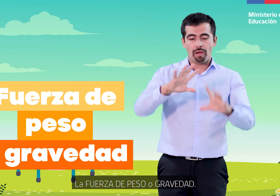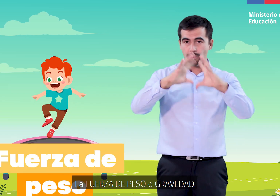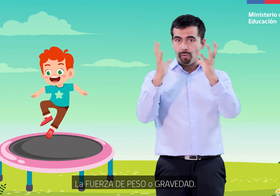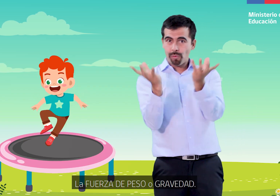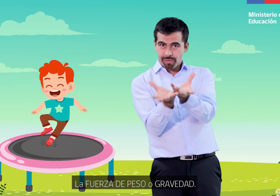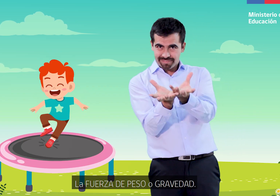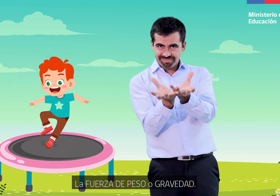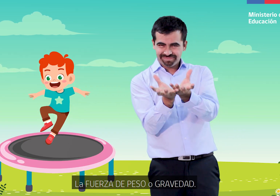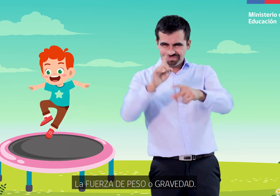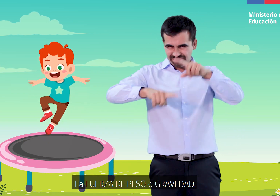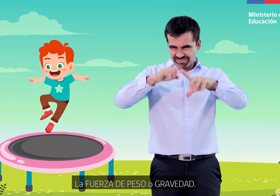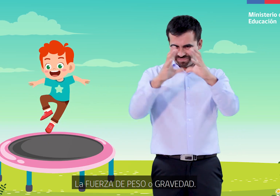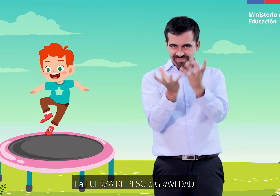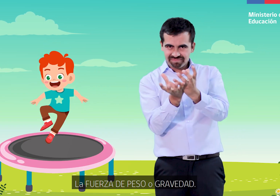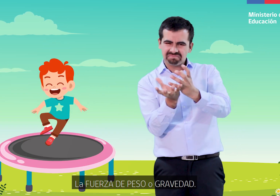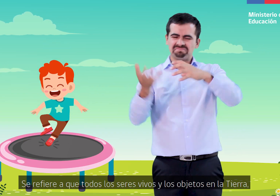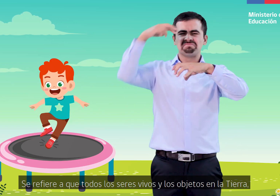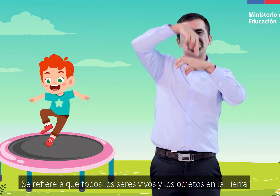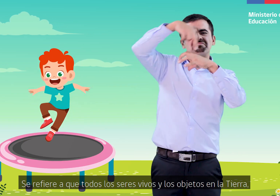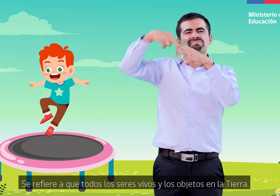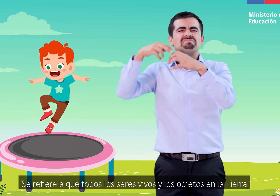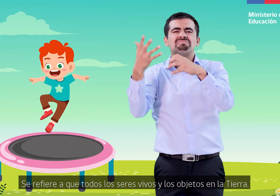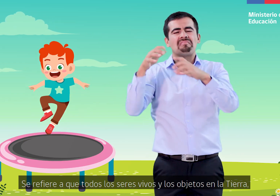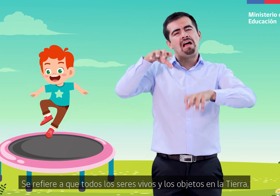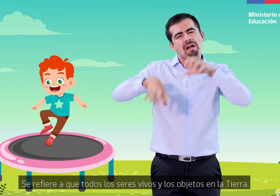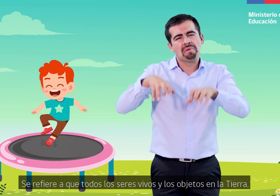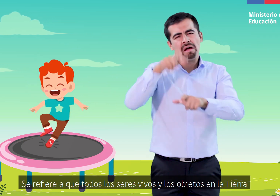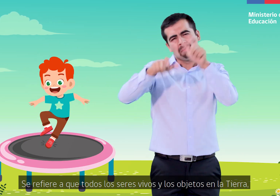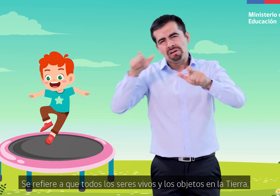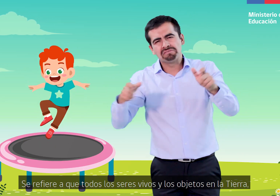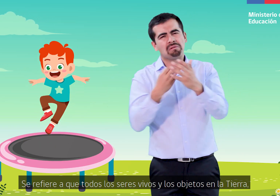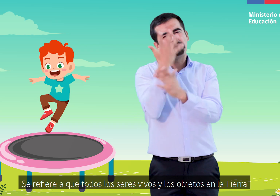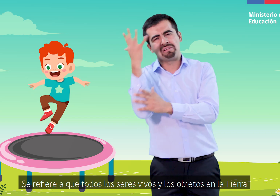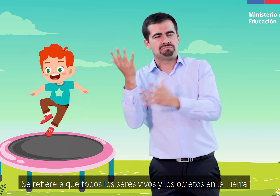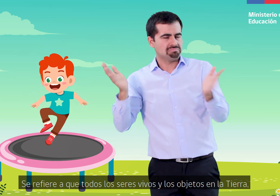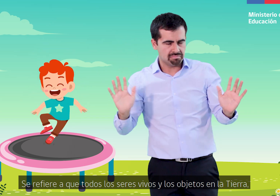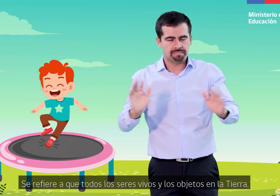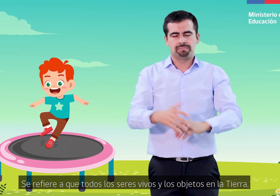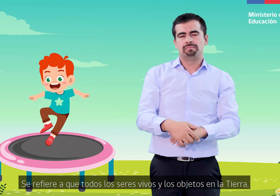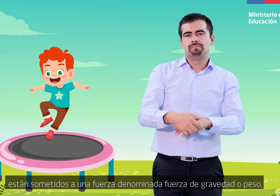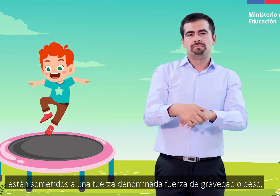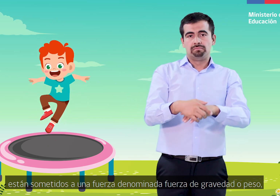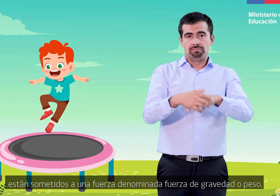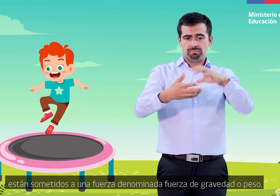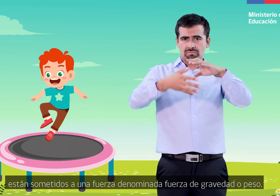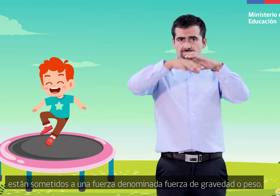La fuerza de peso o gravedad. Se refiere a que todos los seres vivos y los objetos en la Tierra están sometidos a una